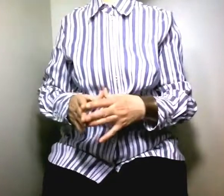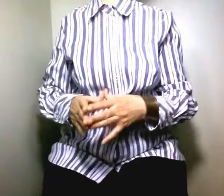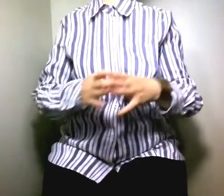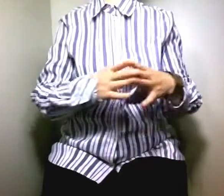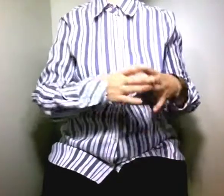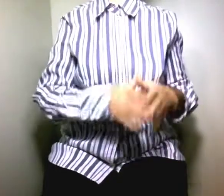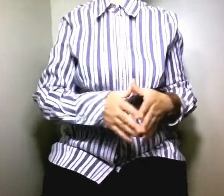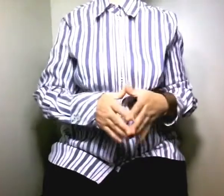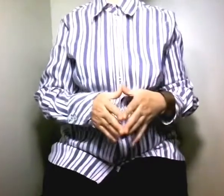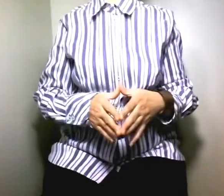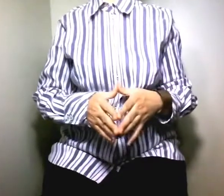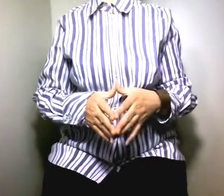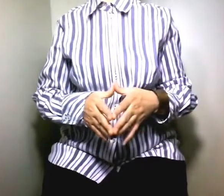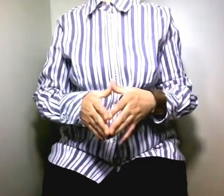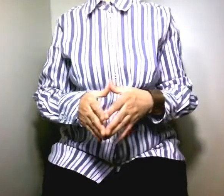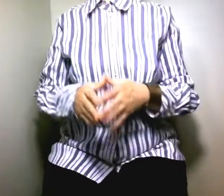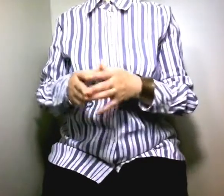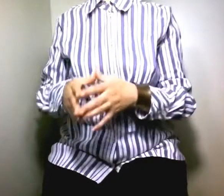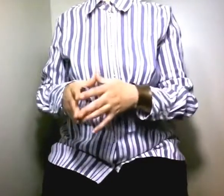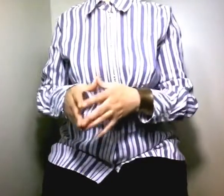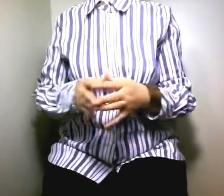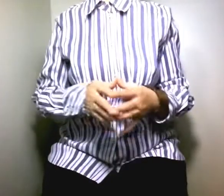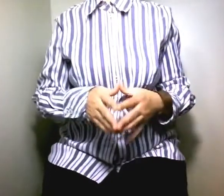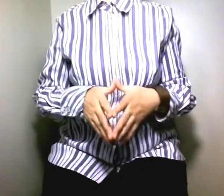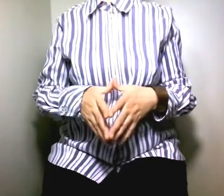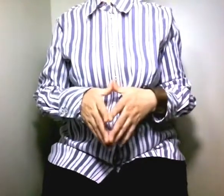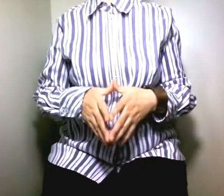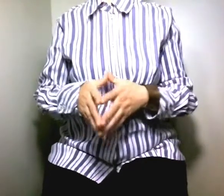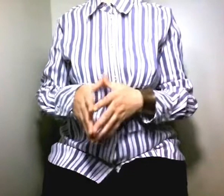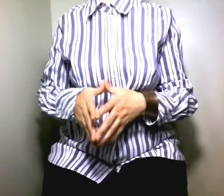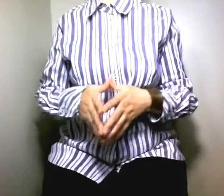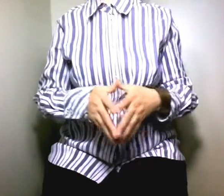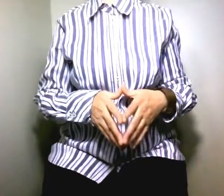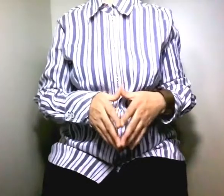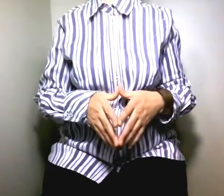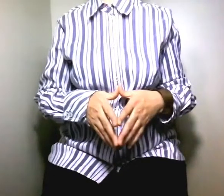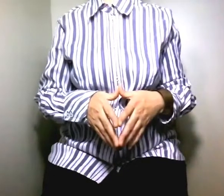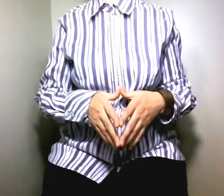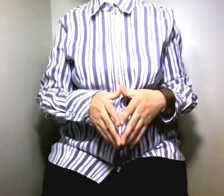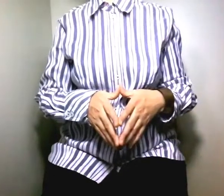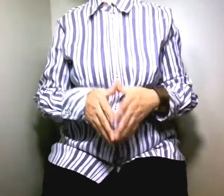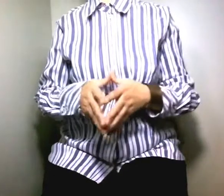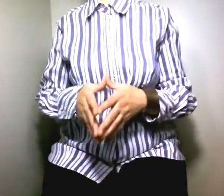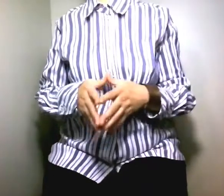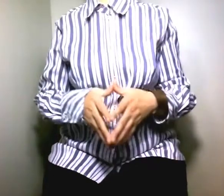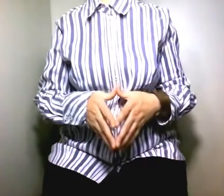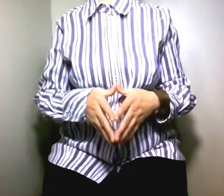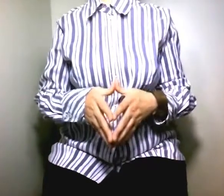بآخر الزمان وبأيامنا هذه التي نعيش فيها فطبعا هؤلاء